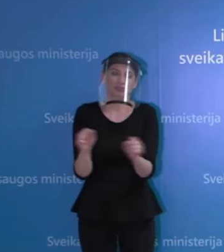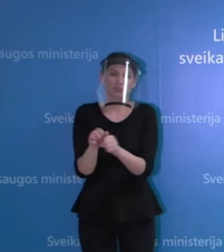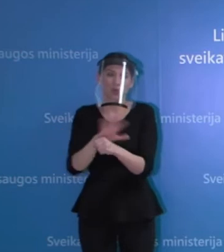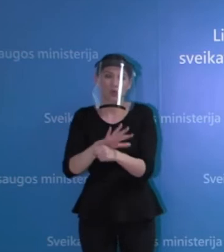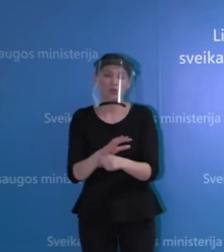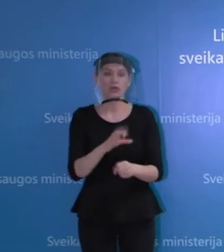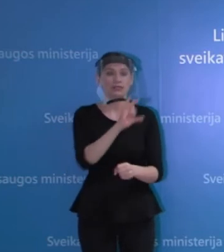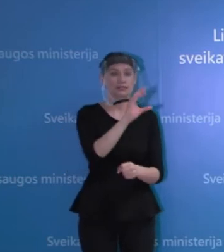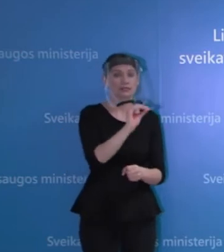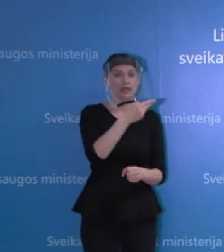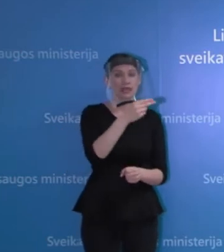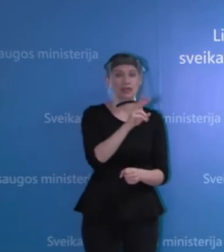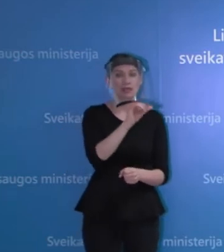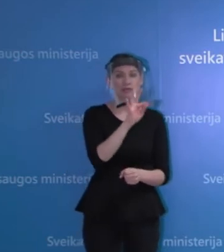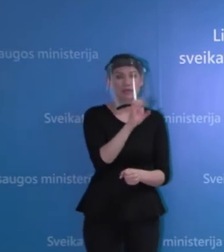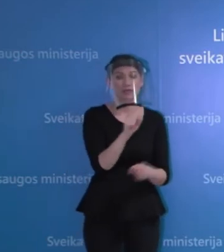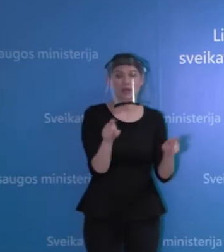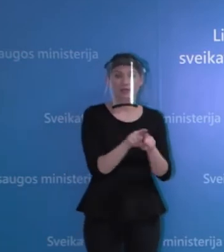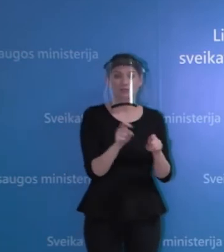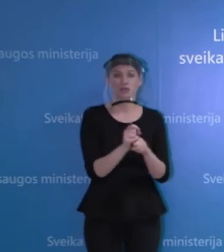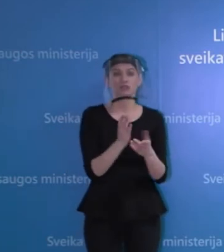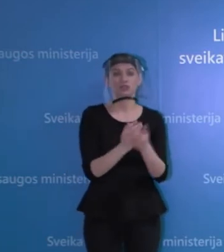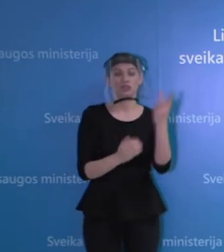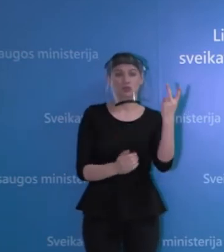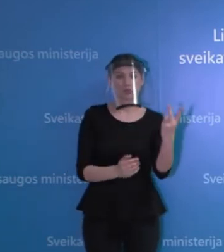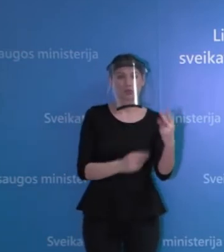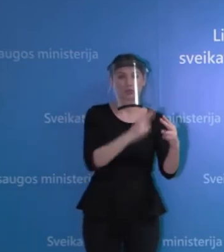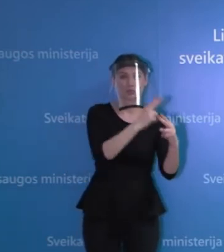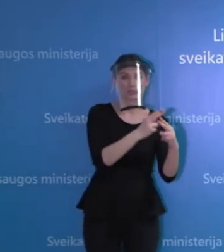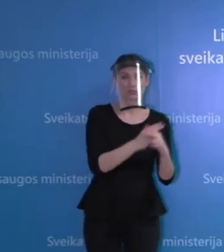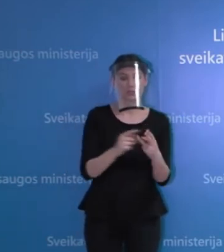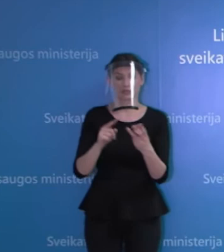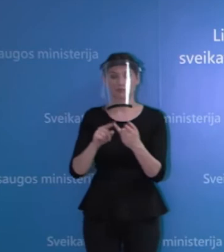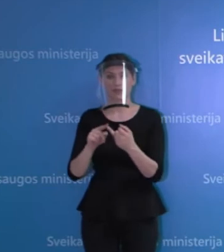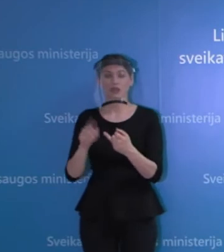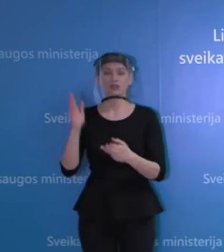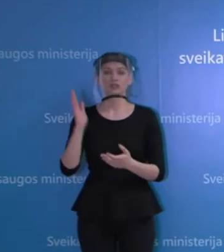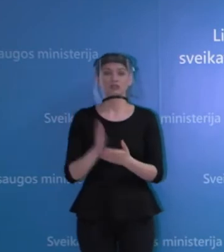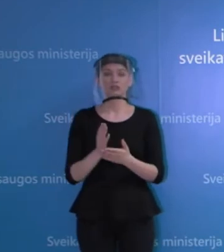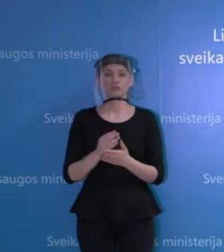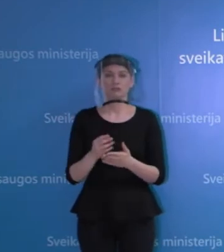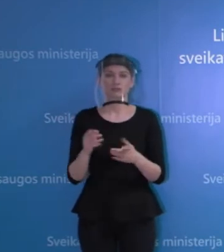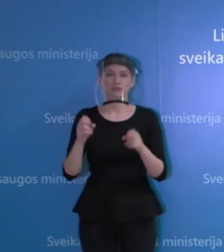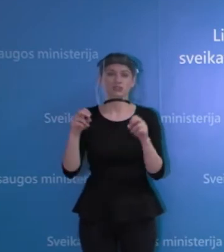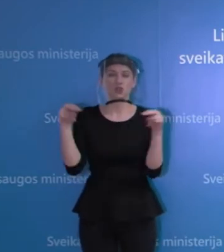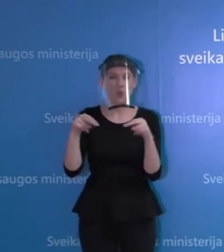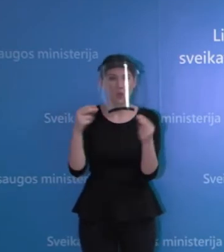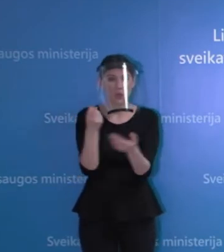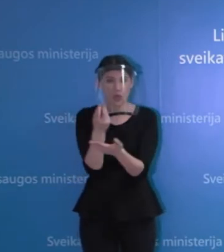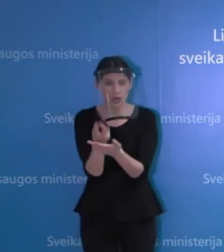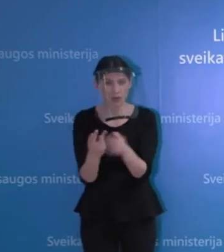senevitojai nustatyti du atvejai, vienas atvejais nemenšinės palaikomo, įgydymo ir slaugos ligonį,